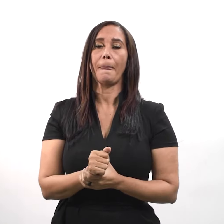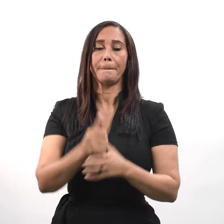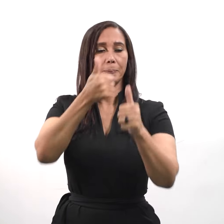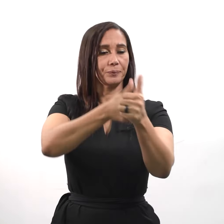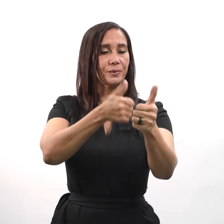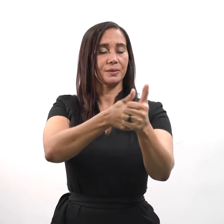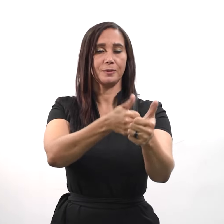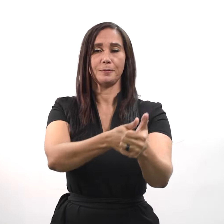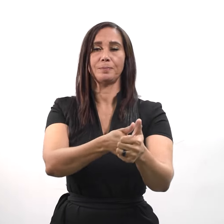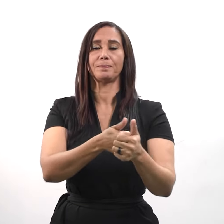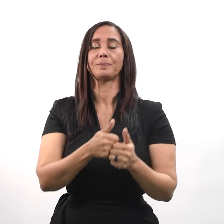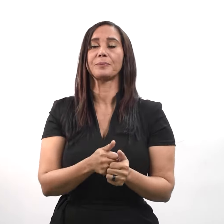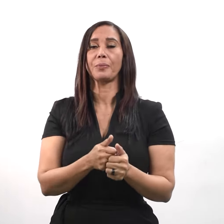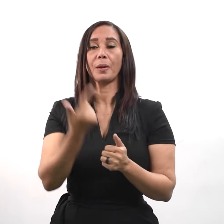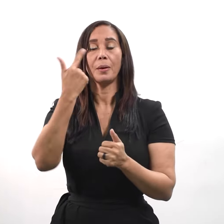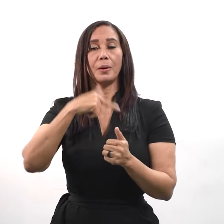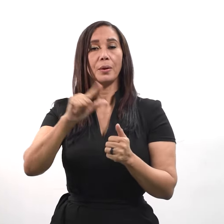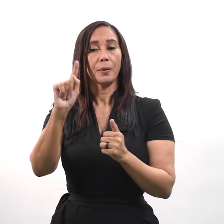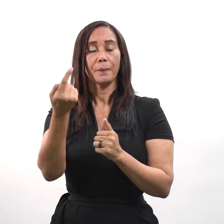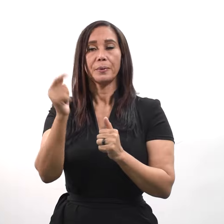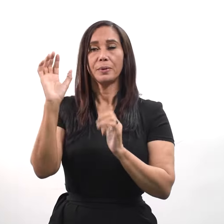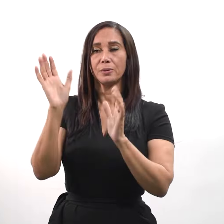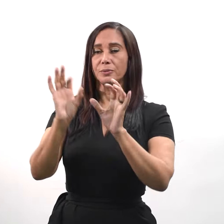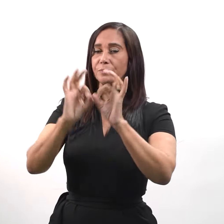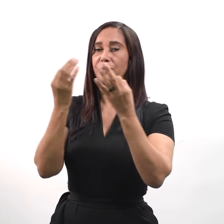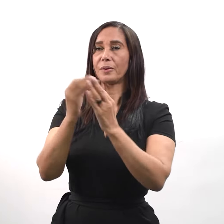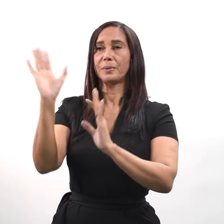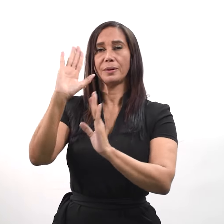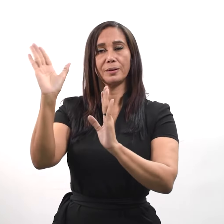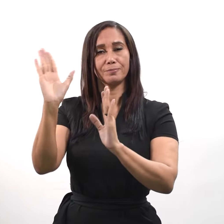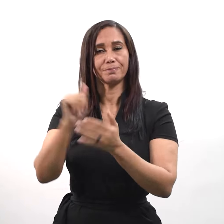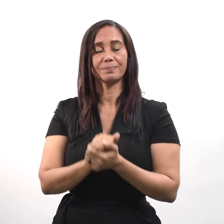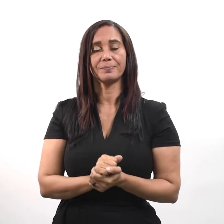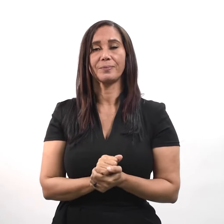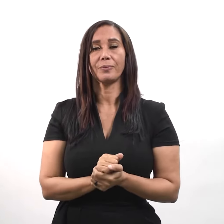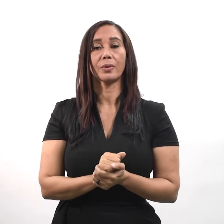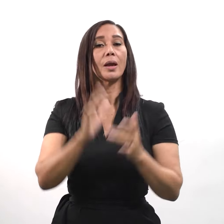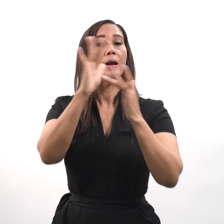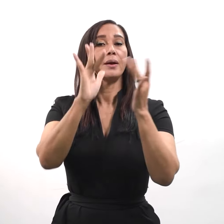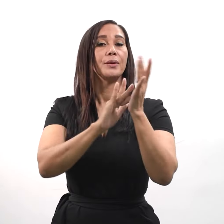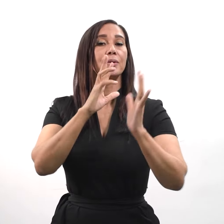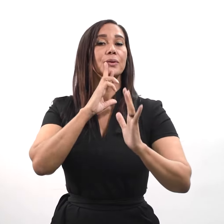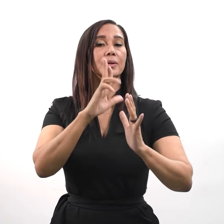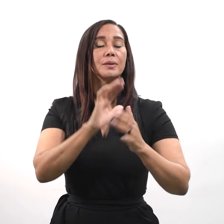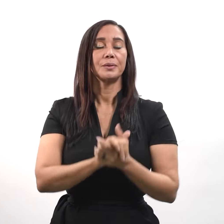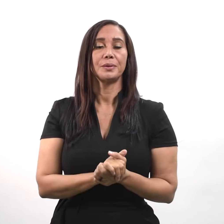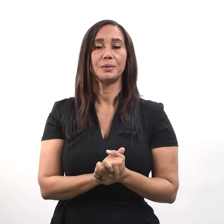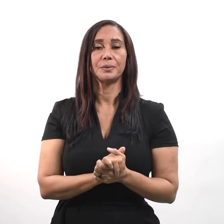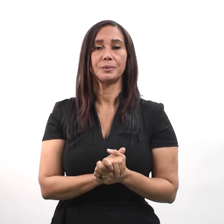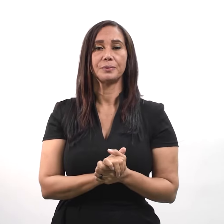Señor Pero déjame primero despedirme de mi familia Jesús le contestó El que